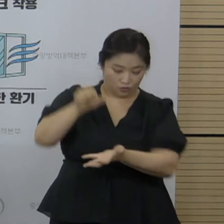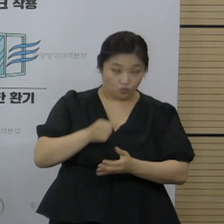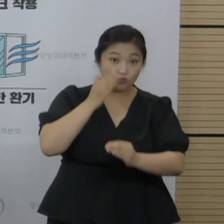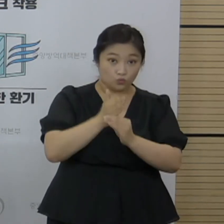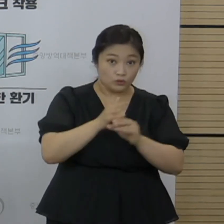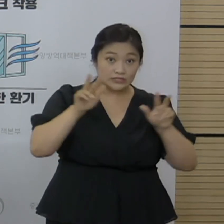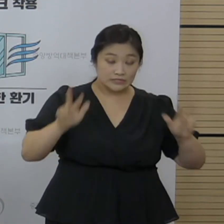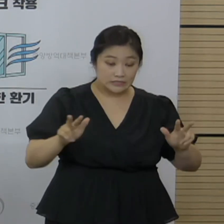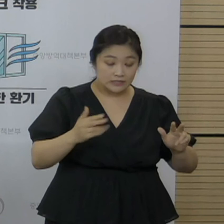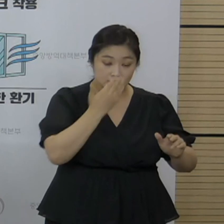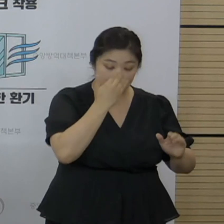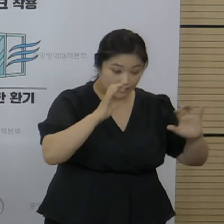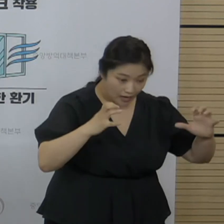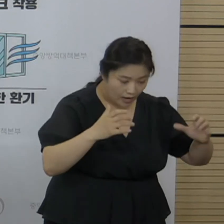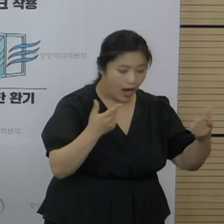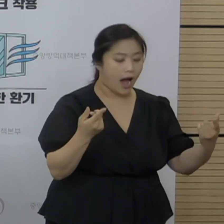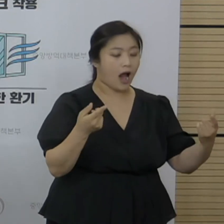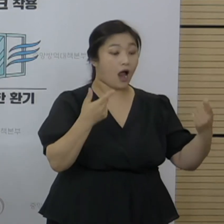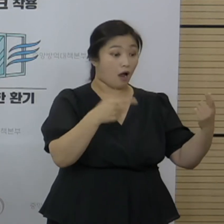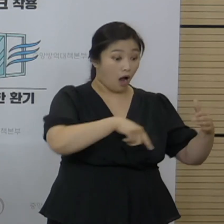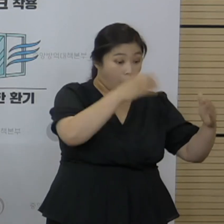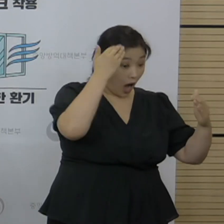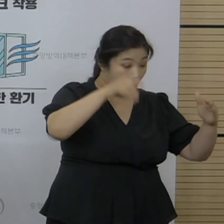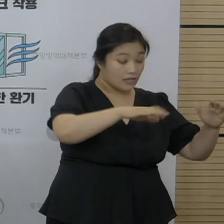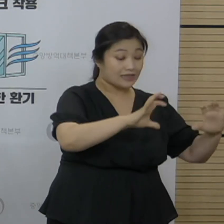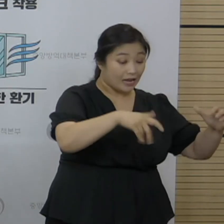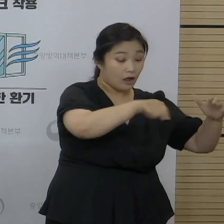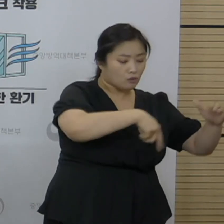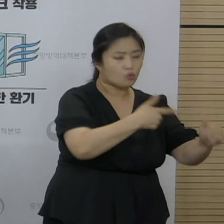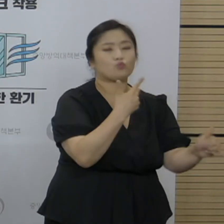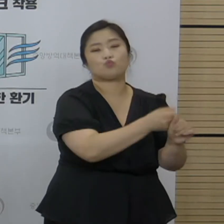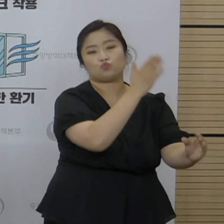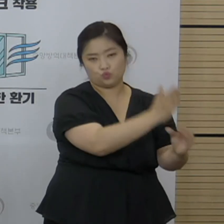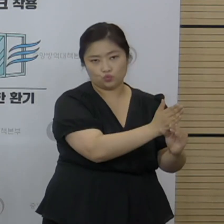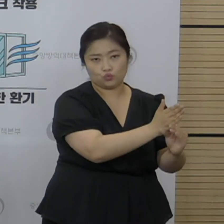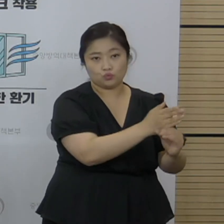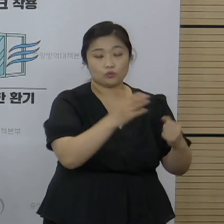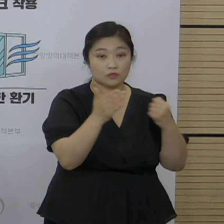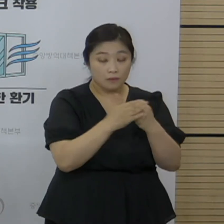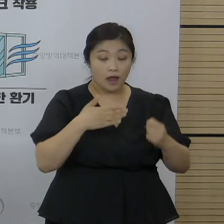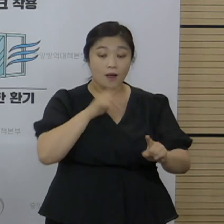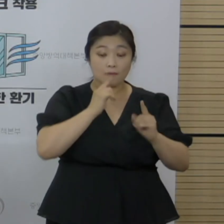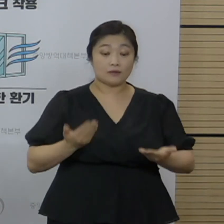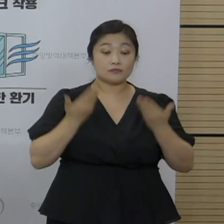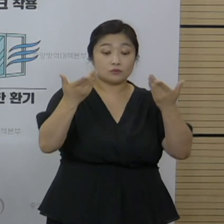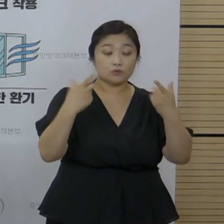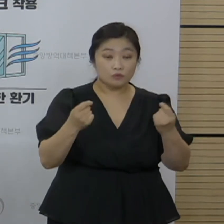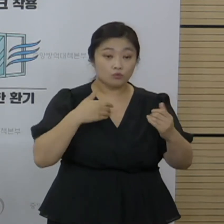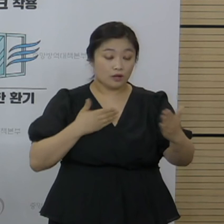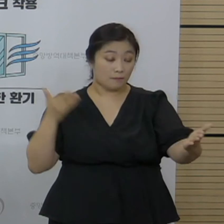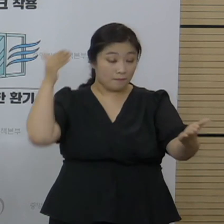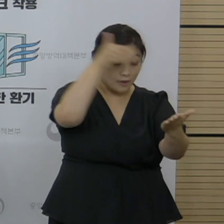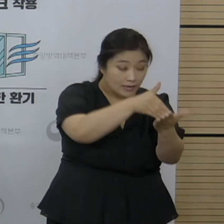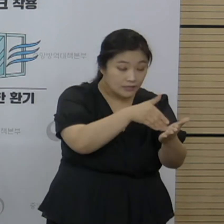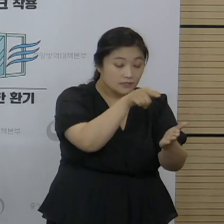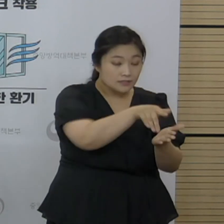현재 이스라엘에서 같이 접종을 실시하고 있는 백신이고요. 말씀드린 대로 저희 현지 도착을 해서